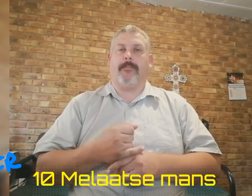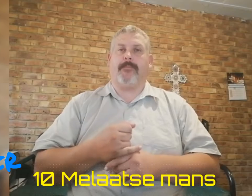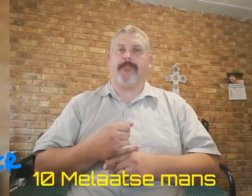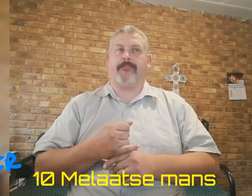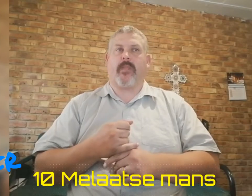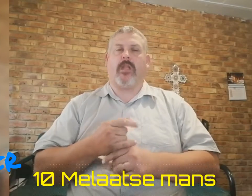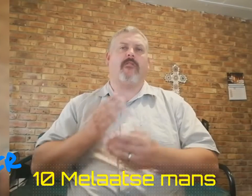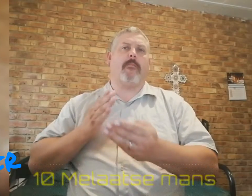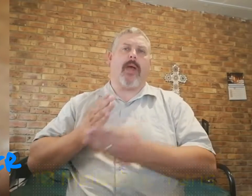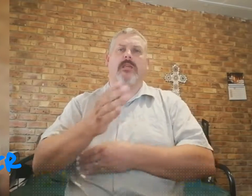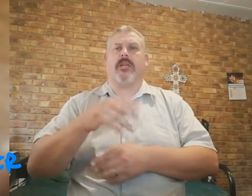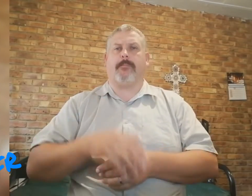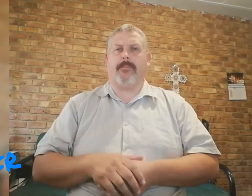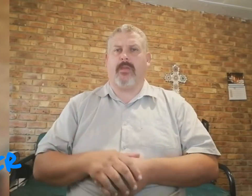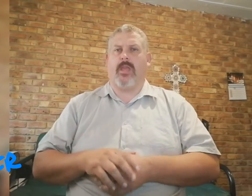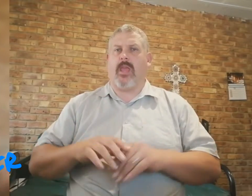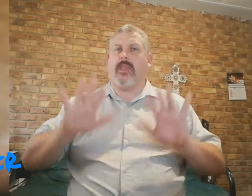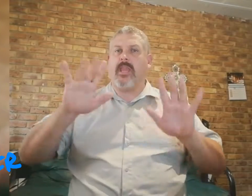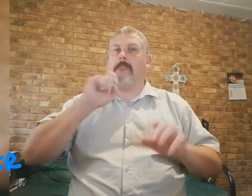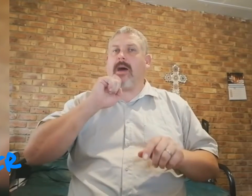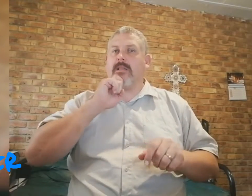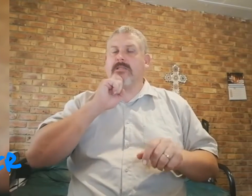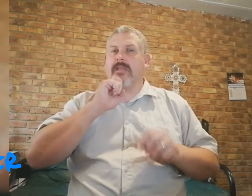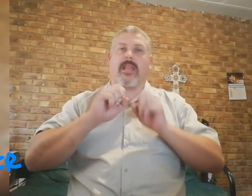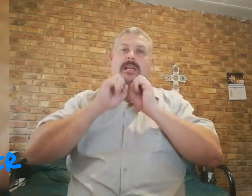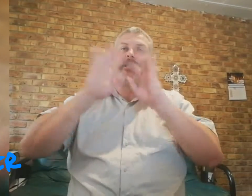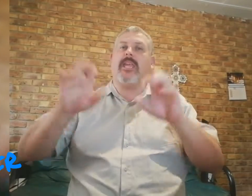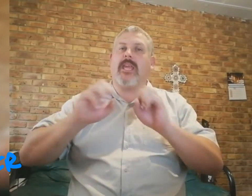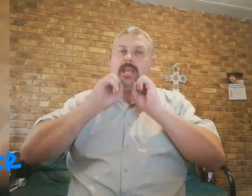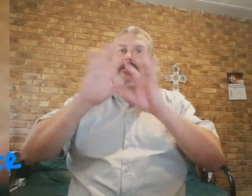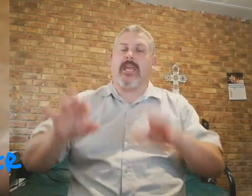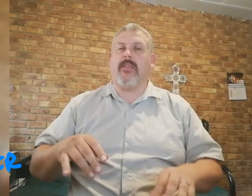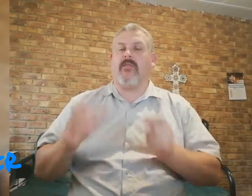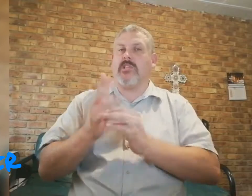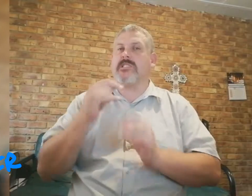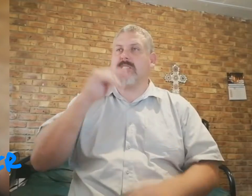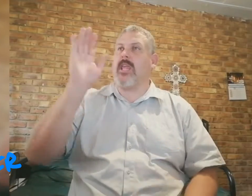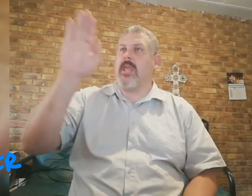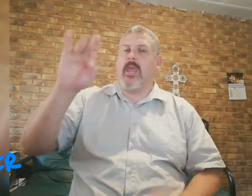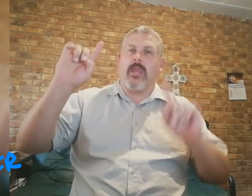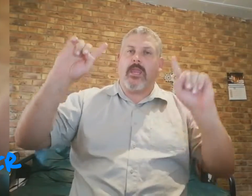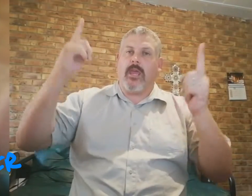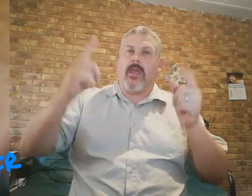voorbij gestapt. En 10 man het gescheien, gescheien vir Jesus sê, jy,